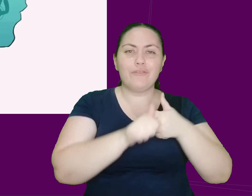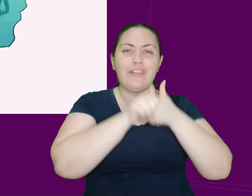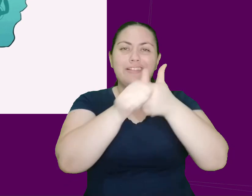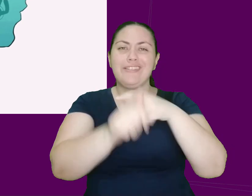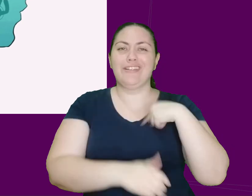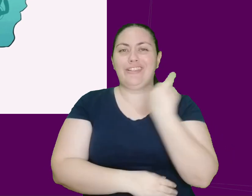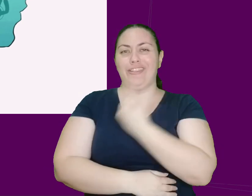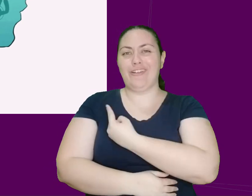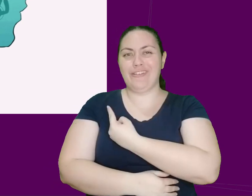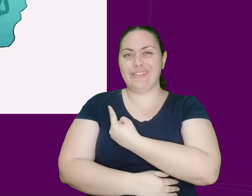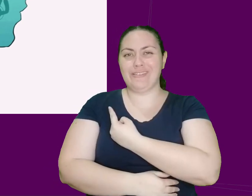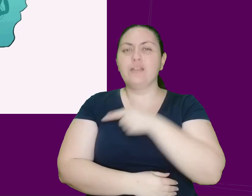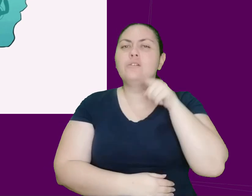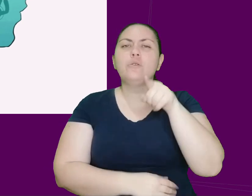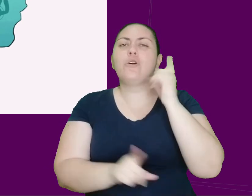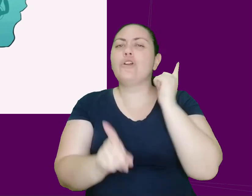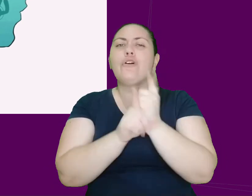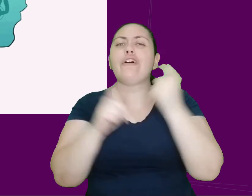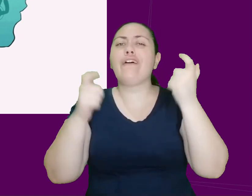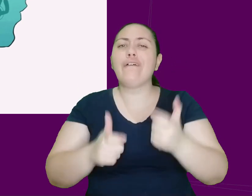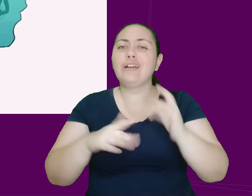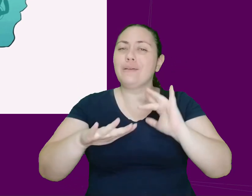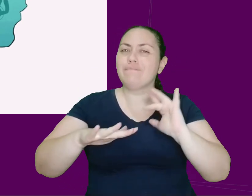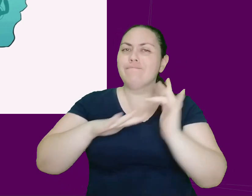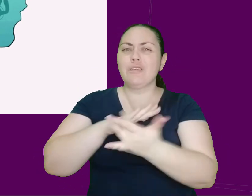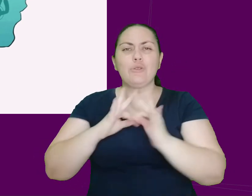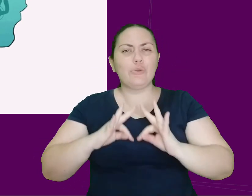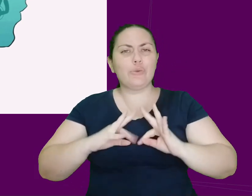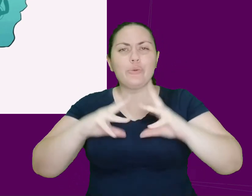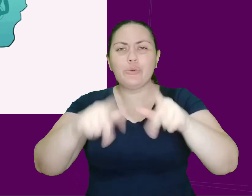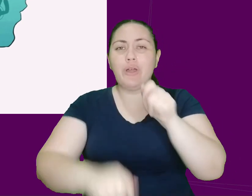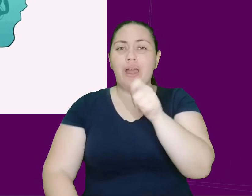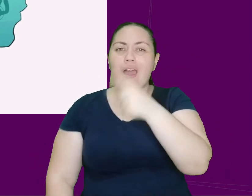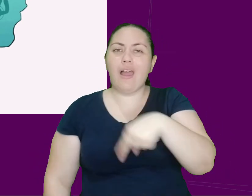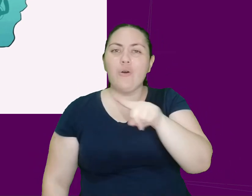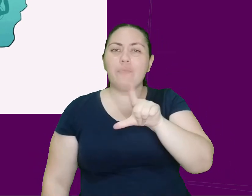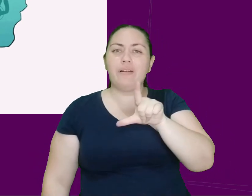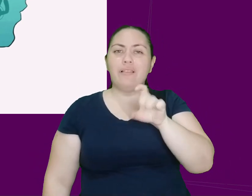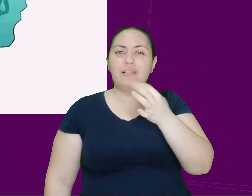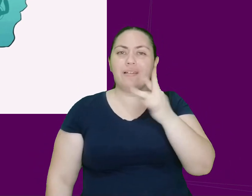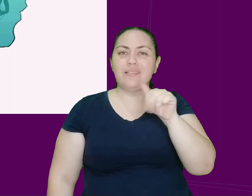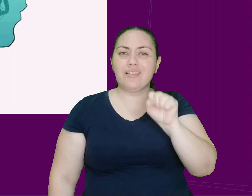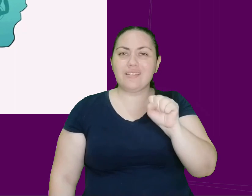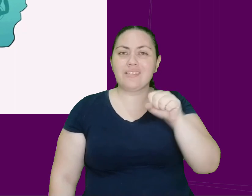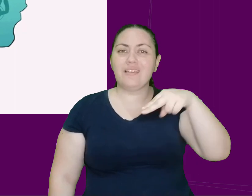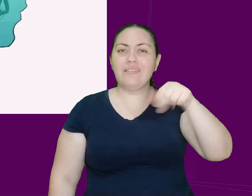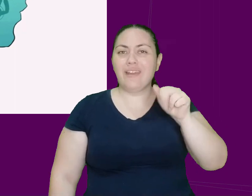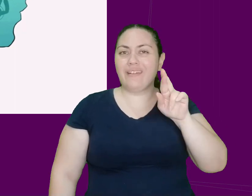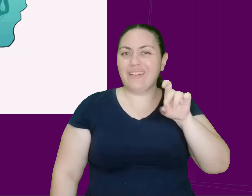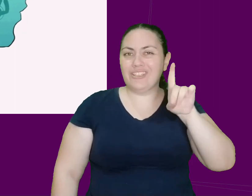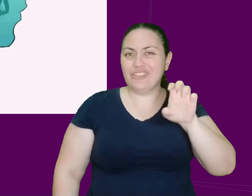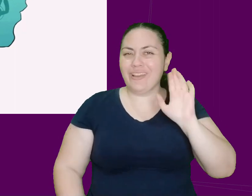segue a gente. Você nos encontra em todas as mídias pelo arroba letras na rede. Até mais!